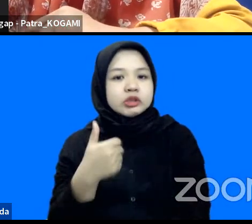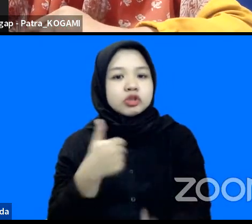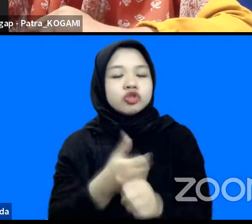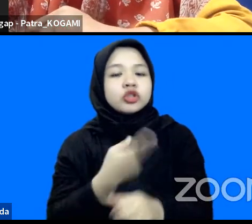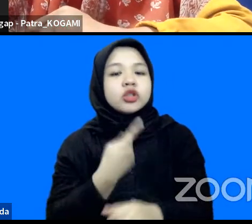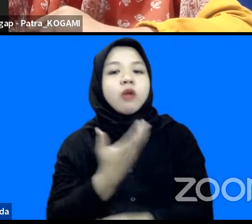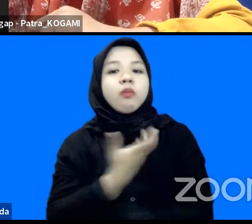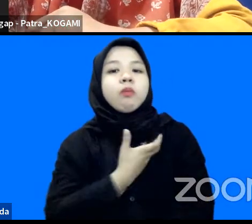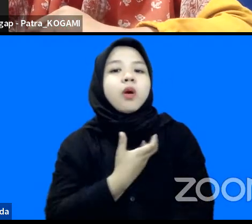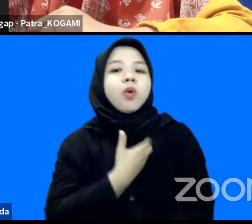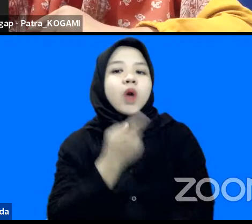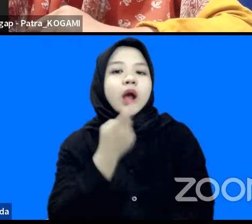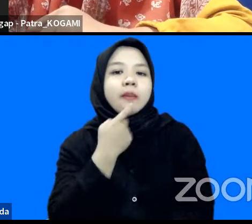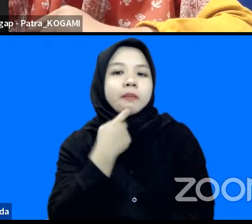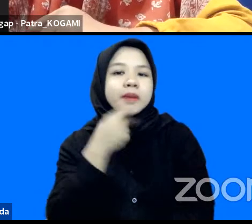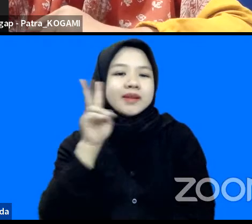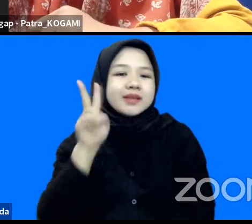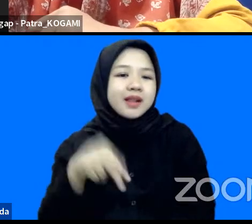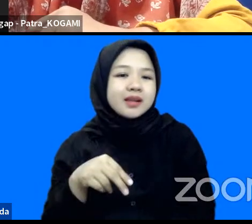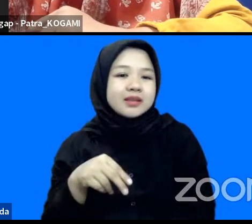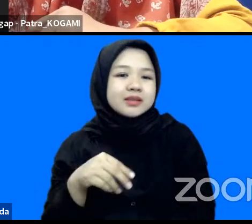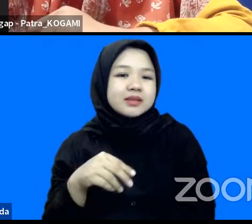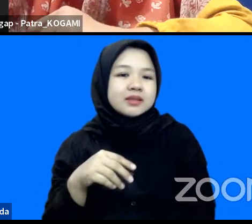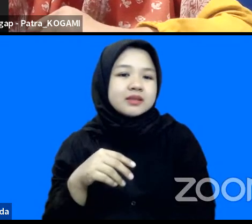mau apalagi apa namanya